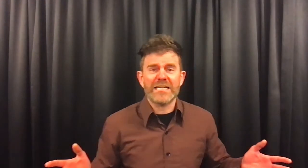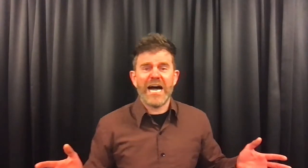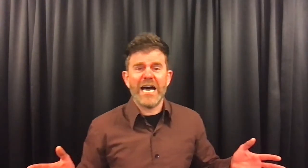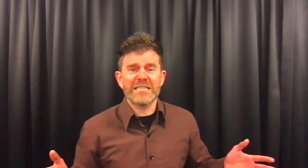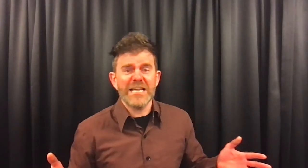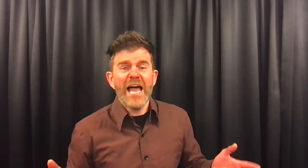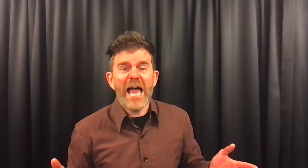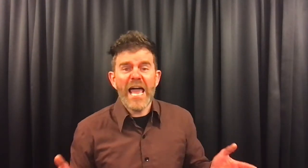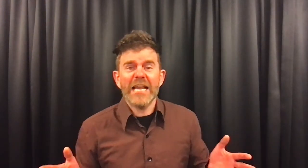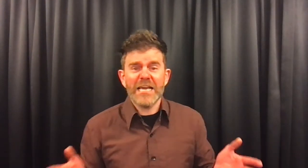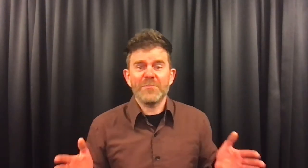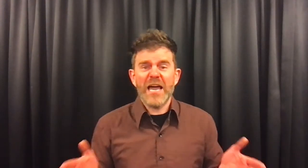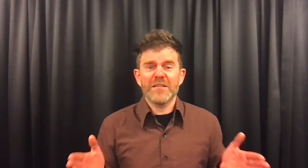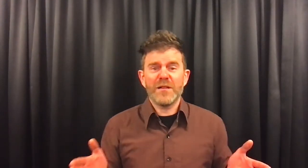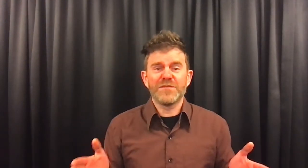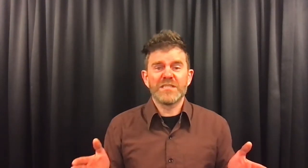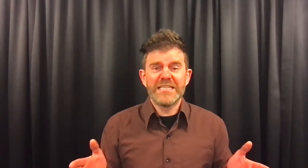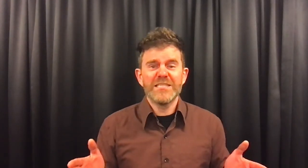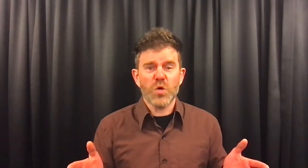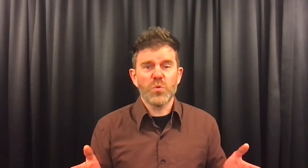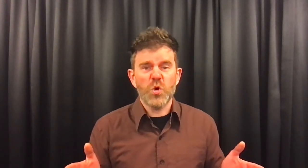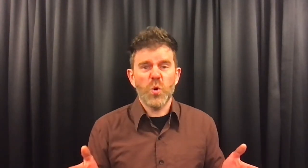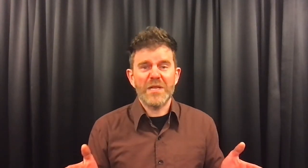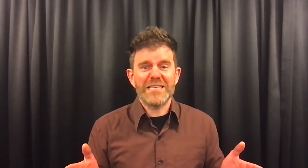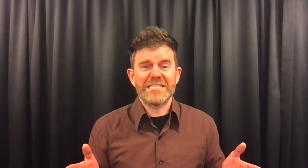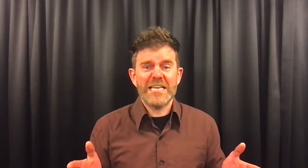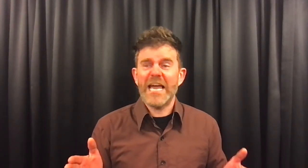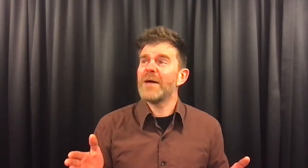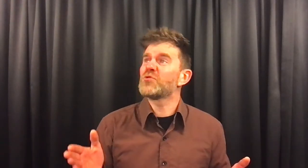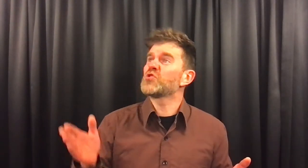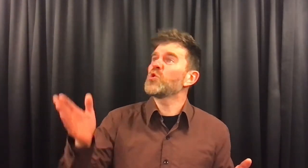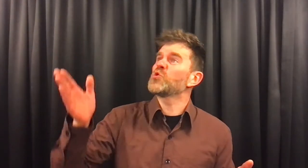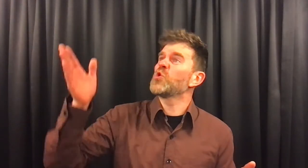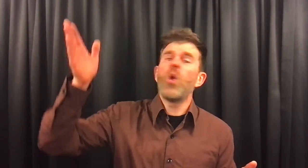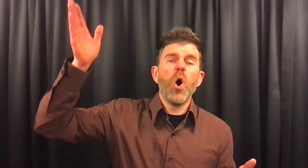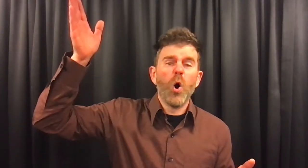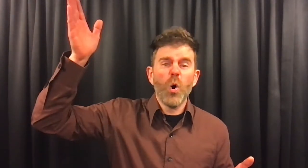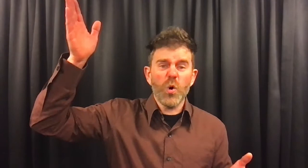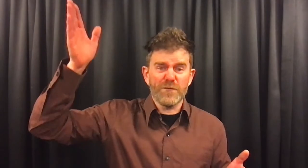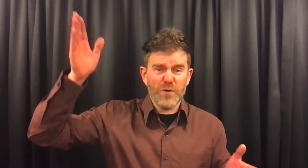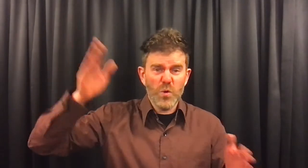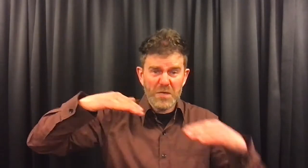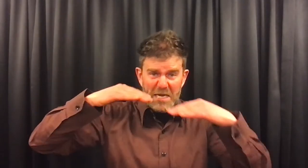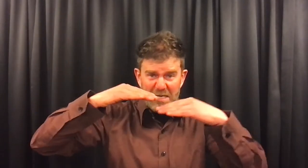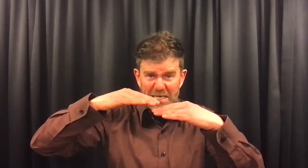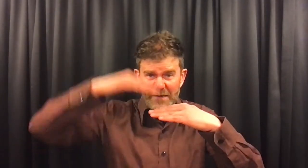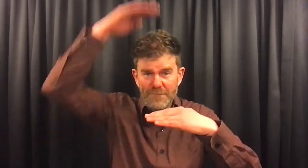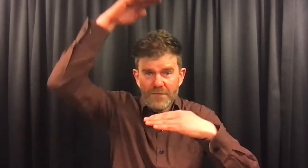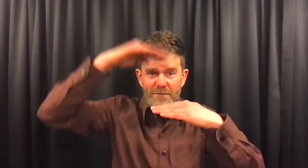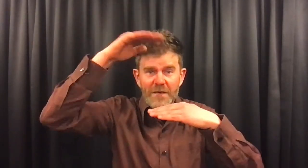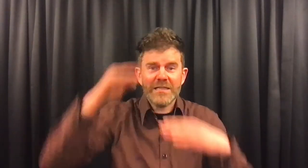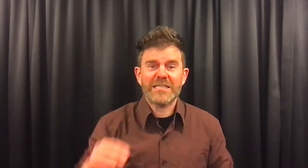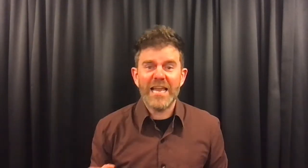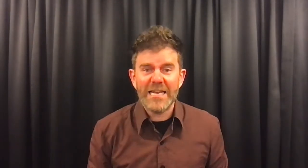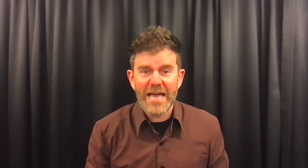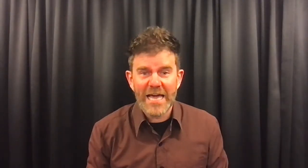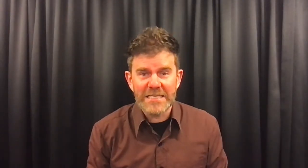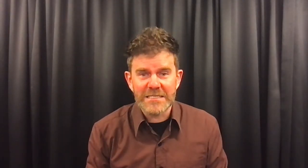Arend, eigenlijk heb jij het wel verdiend om koning te zijn. Je hebt tenslotte zo hoog gevlogen en ik alleen dat kleine eindje.